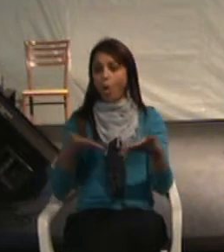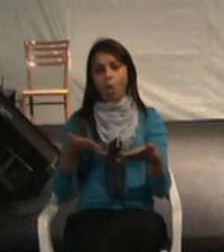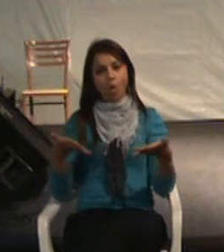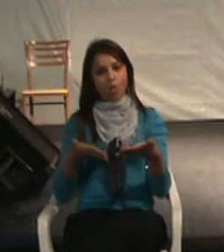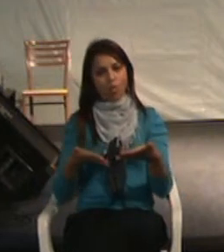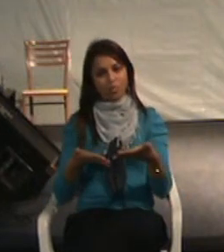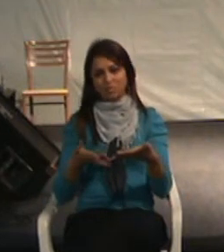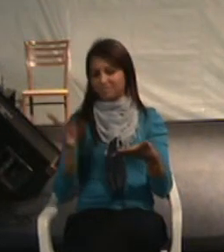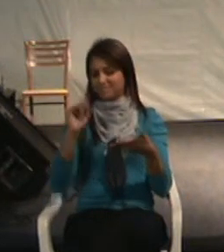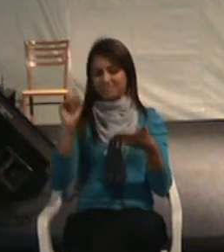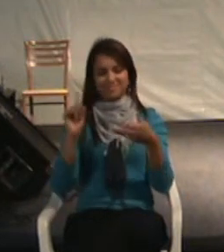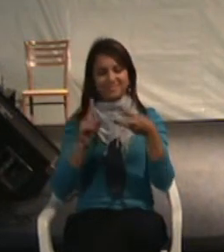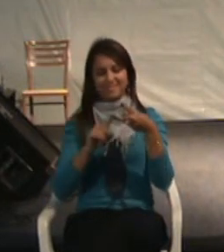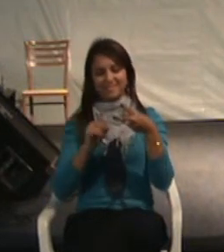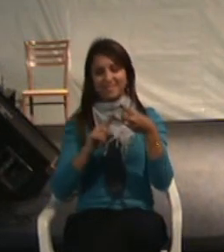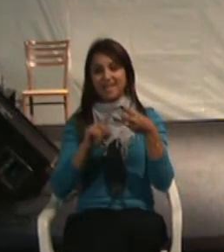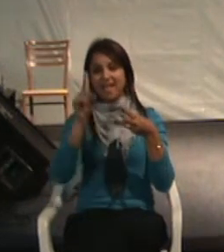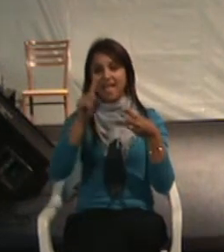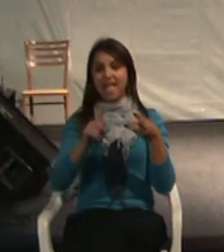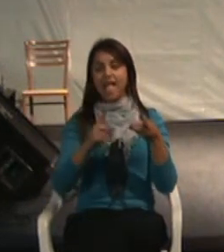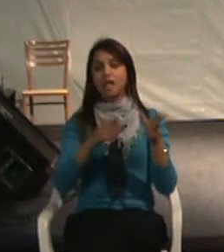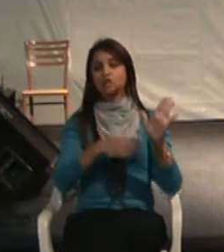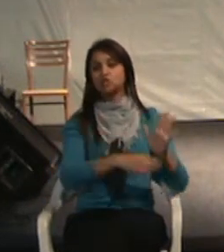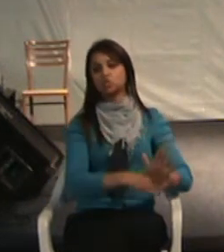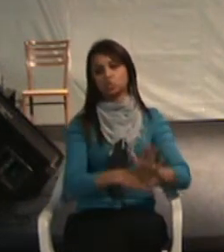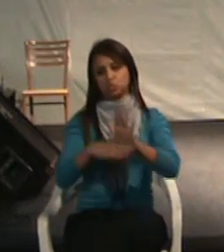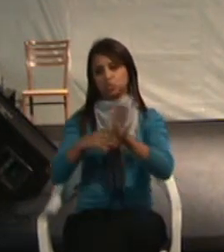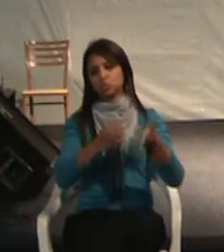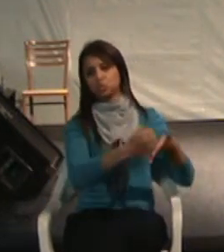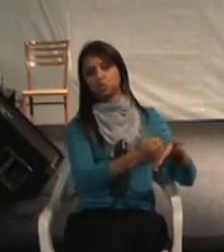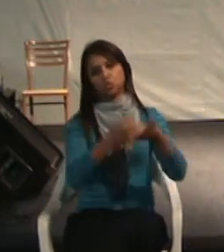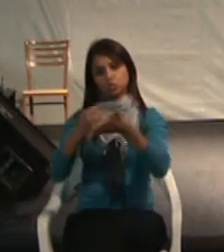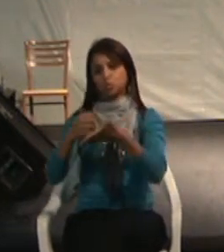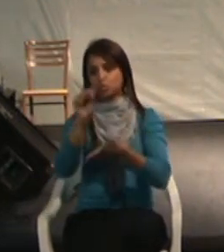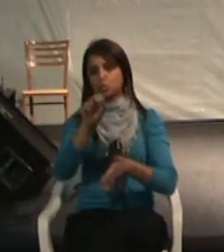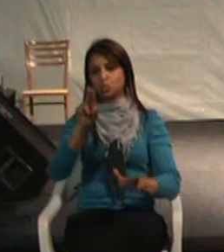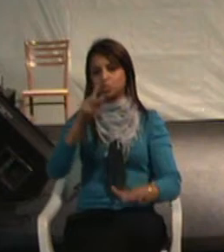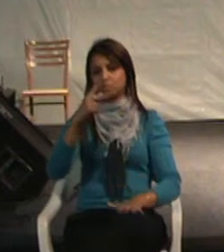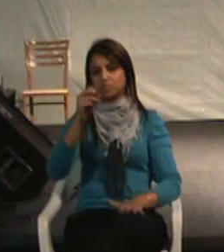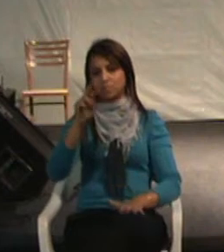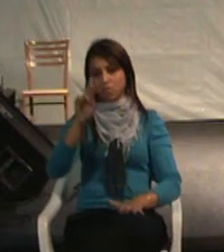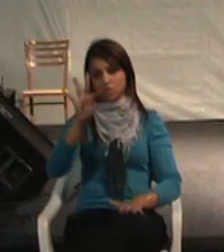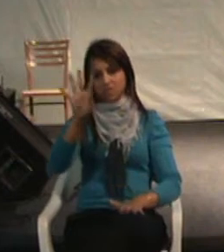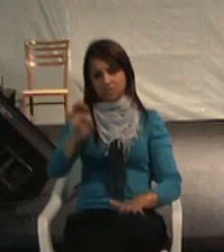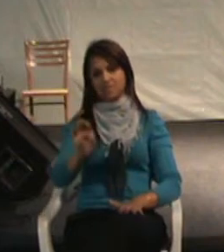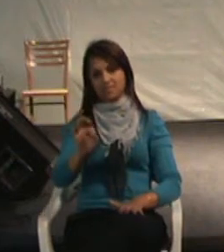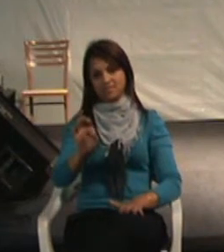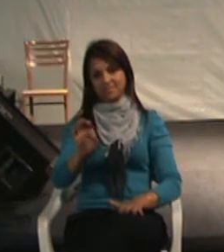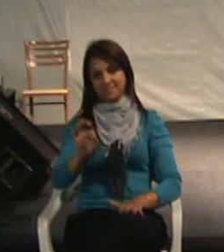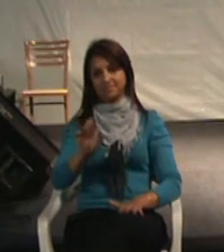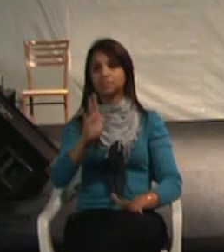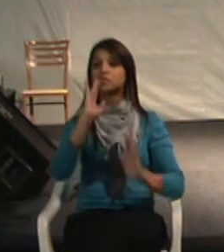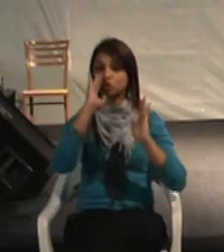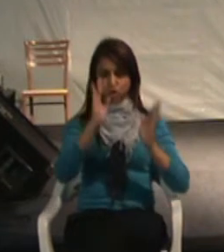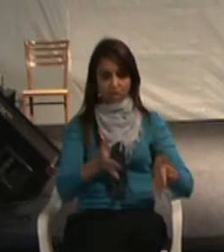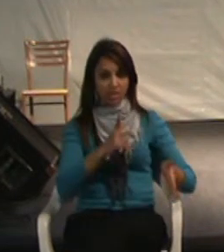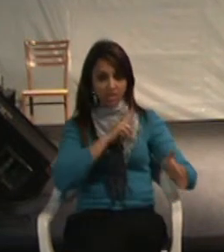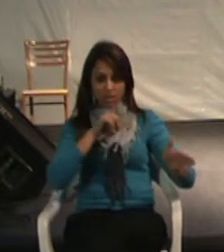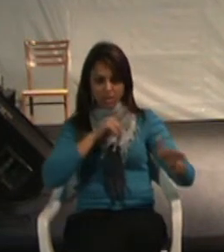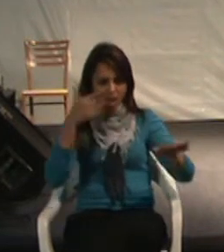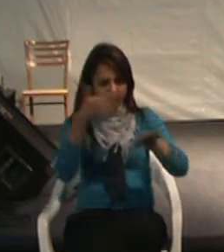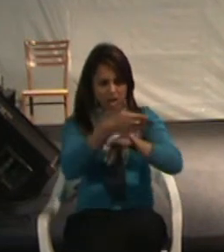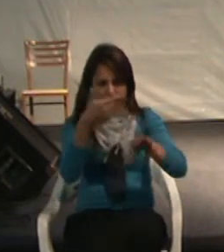é o paradigma de suporte, ou seja, quando nós temos fortalecido questão da acessibilidade,